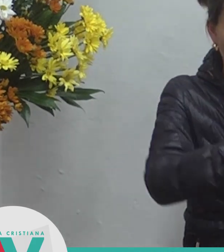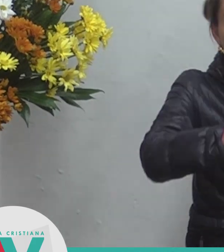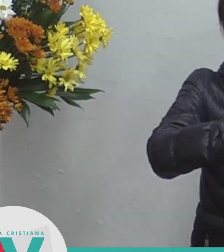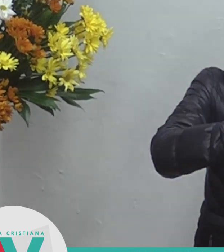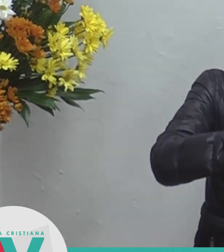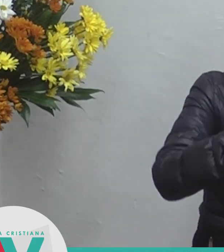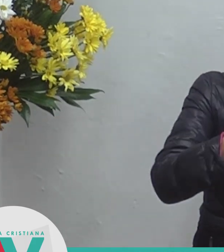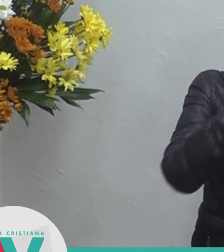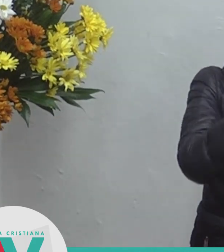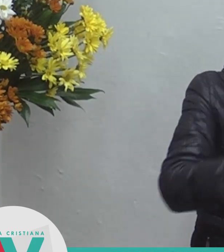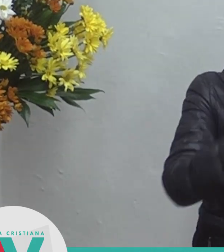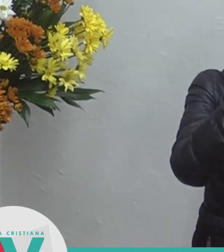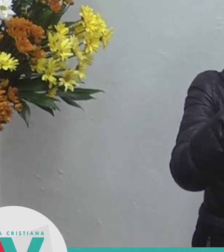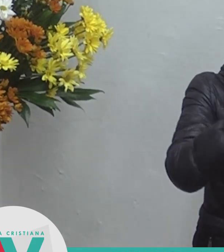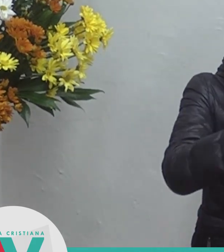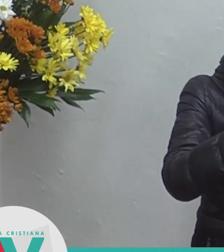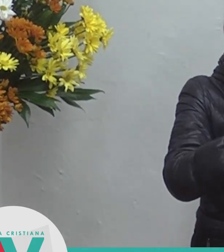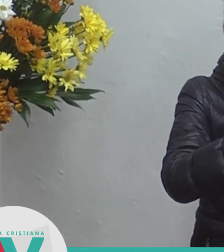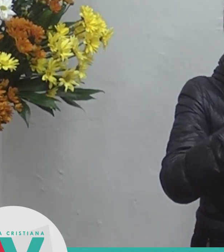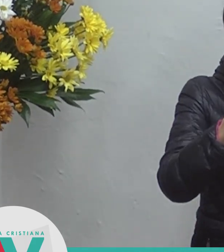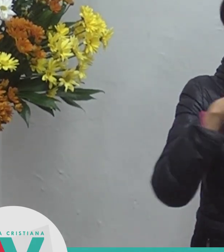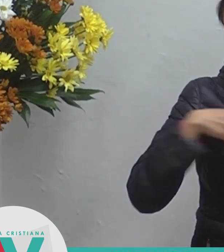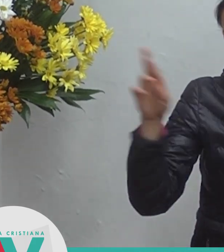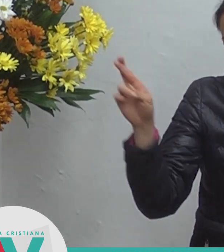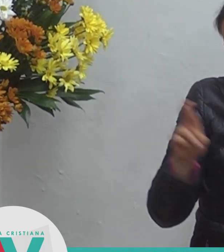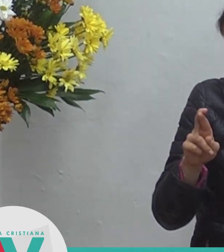estoy haciendo hay un una paráfrase y un resumen de juan no